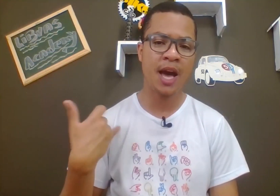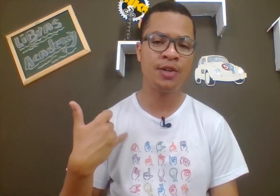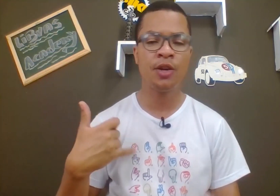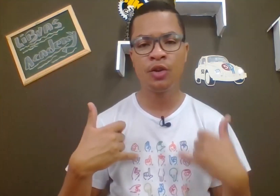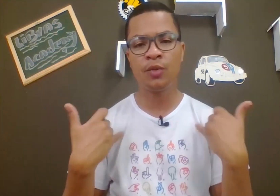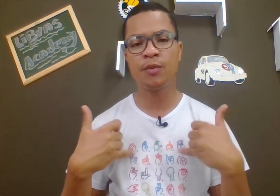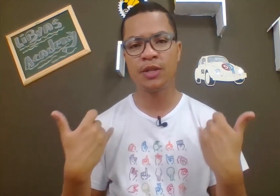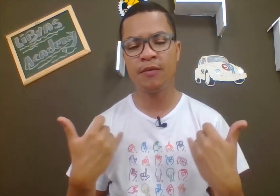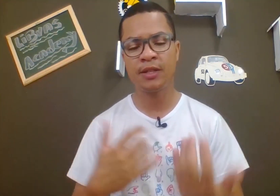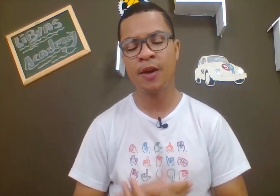idade, duas mãos e aniversário.